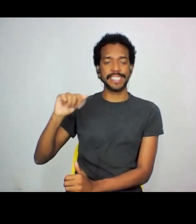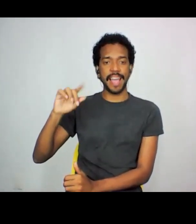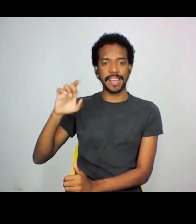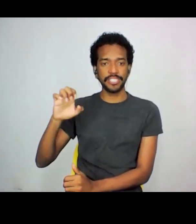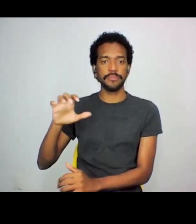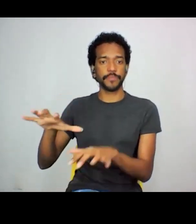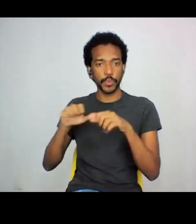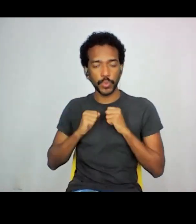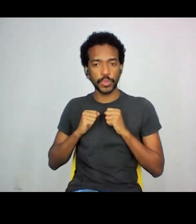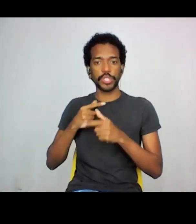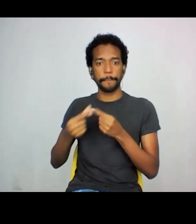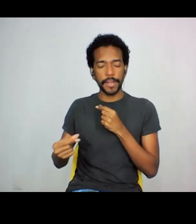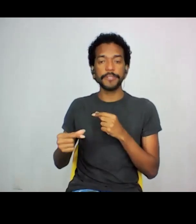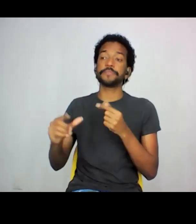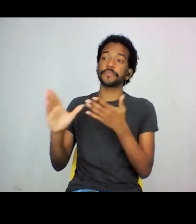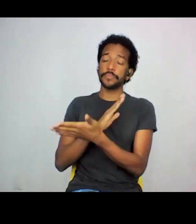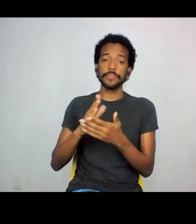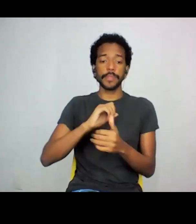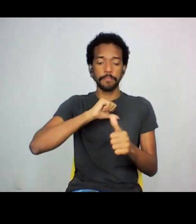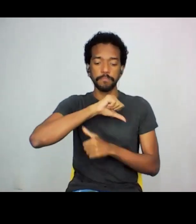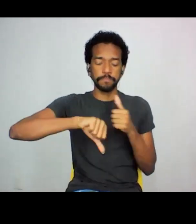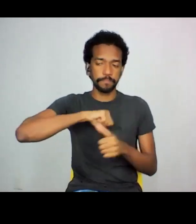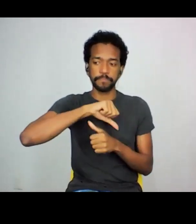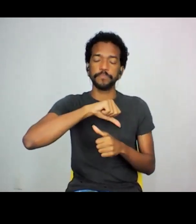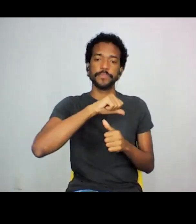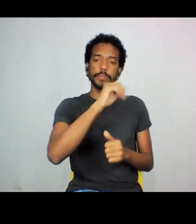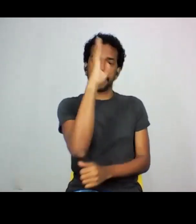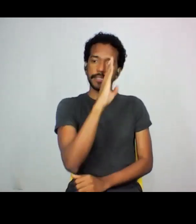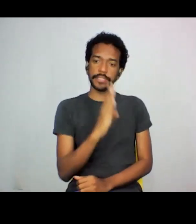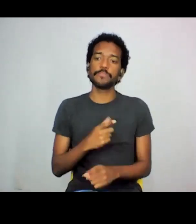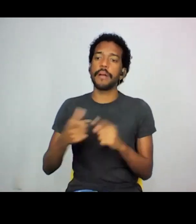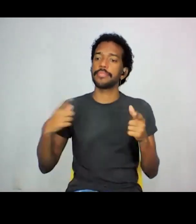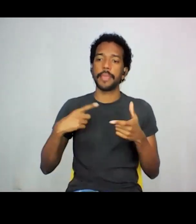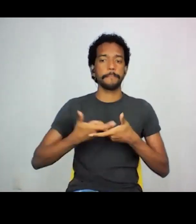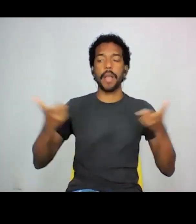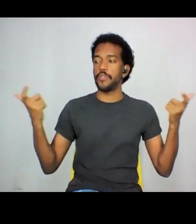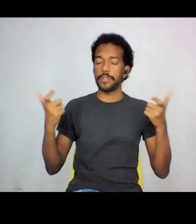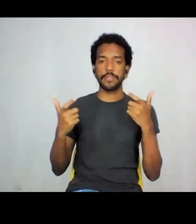mais, a brasileiramento, né, mas acho que tem uma predominância do,